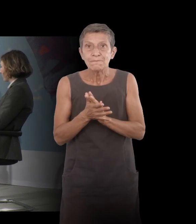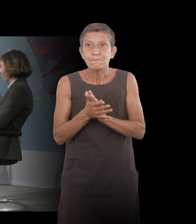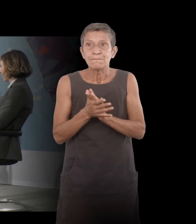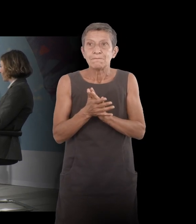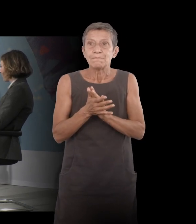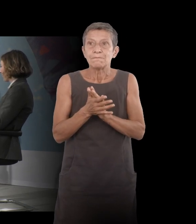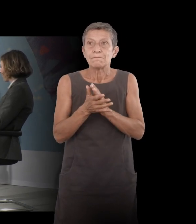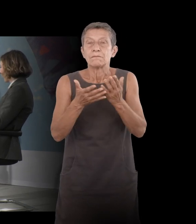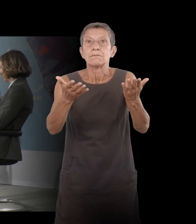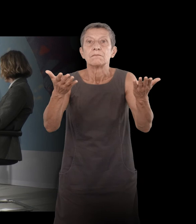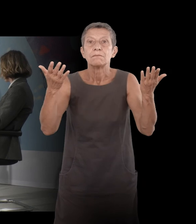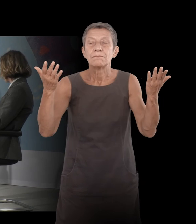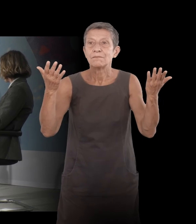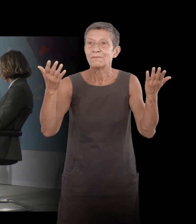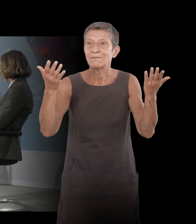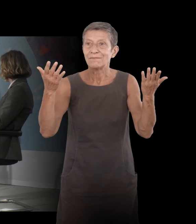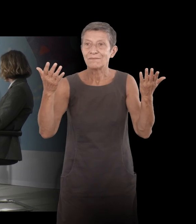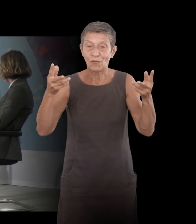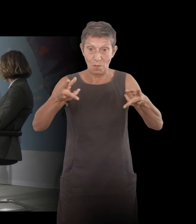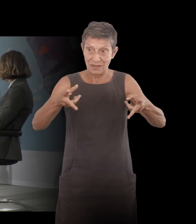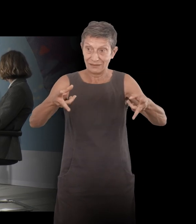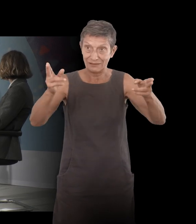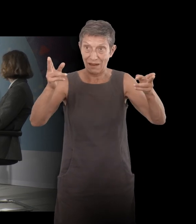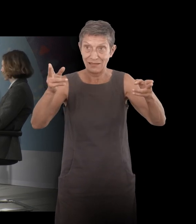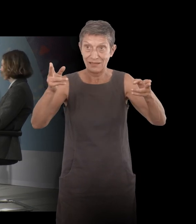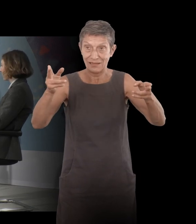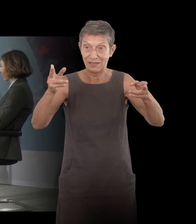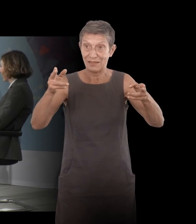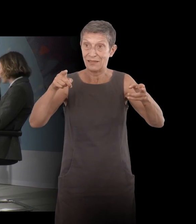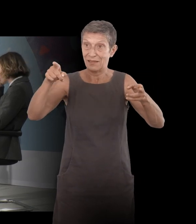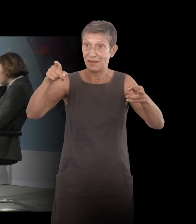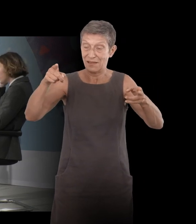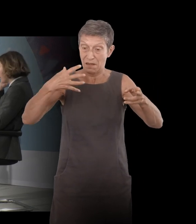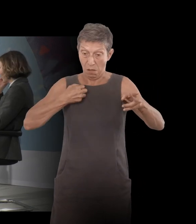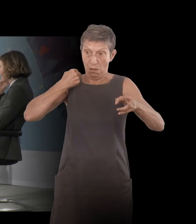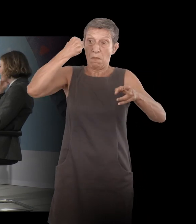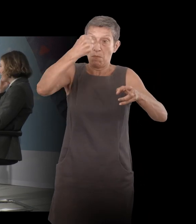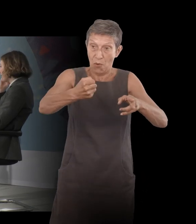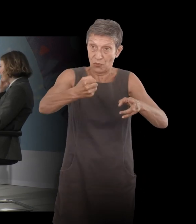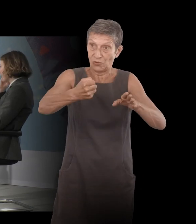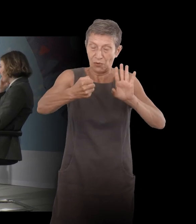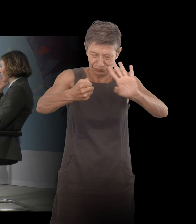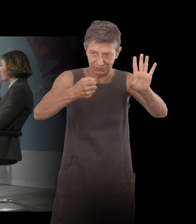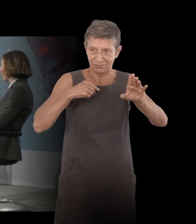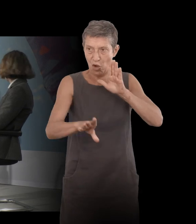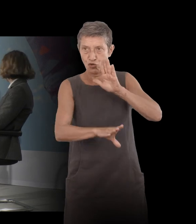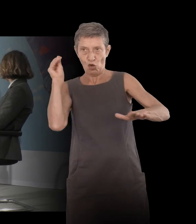je m'extirpe de la scène sur laquelle on me pose en tant que sujet malade et je me promène